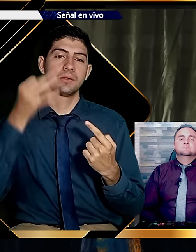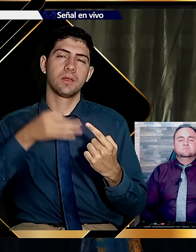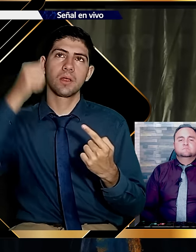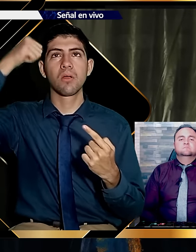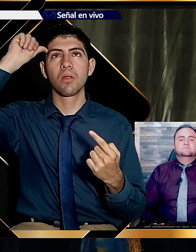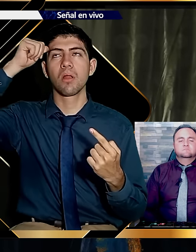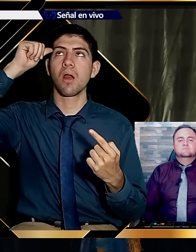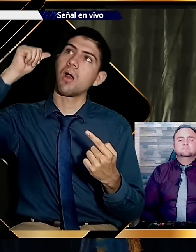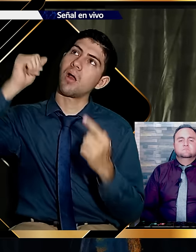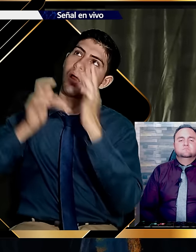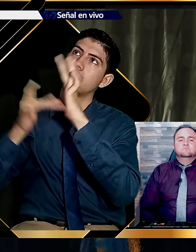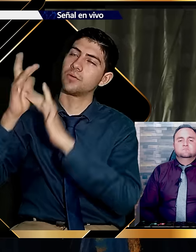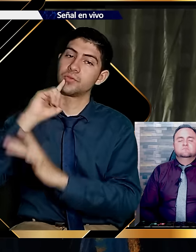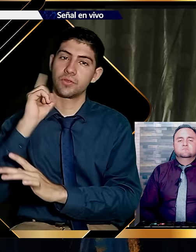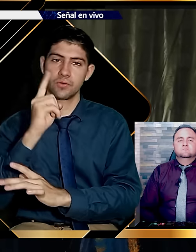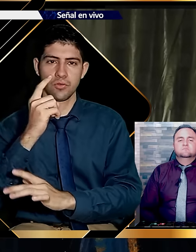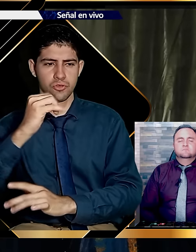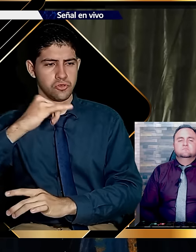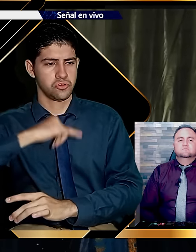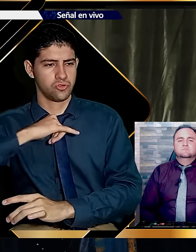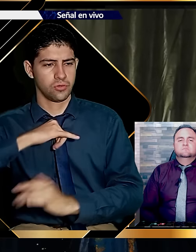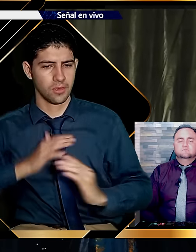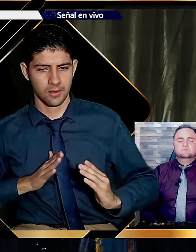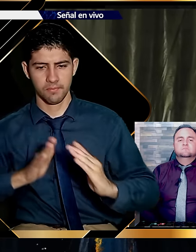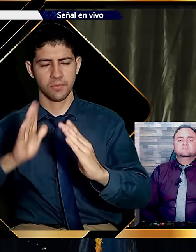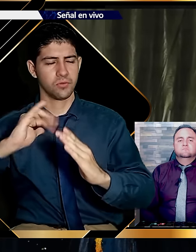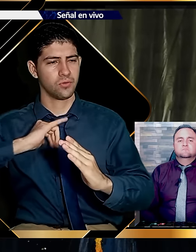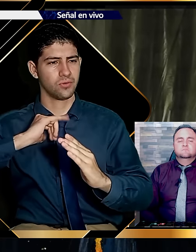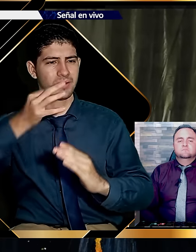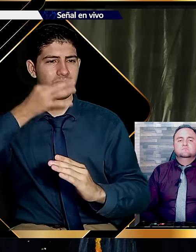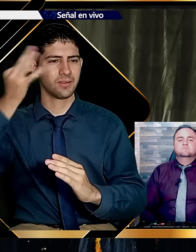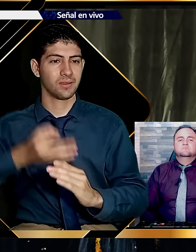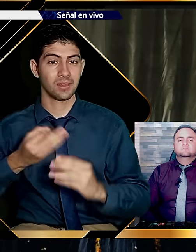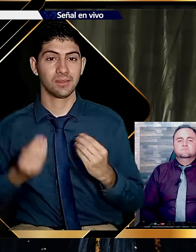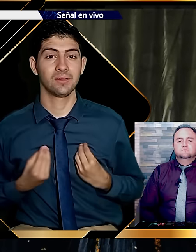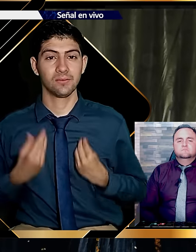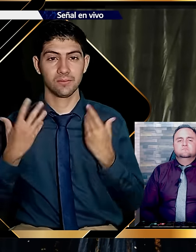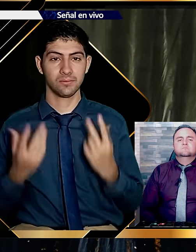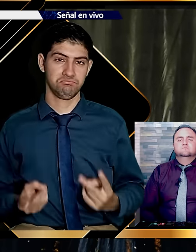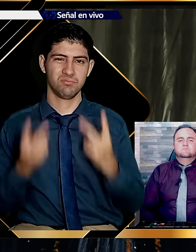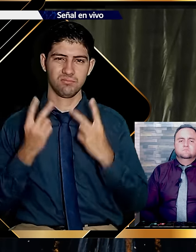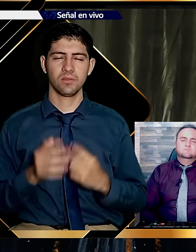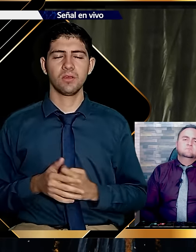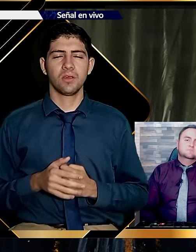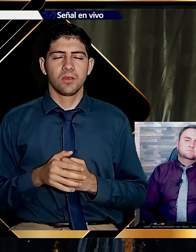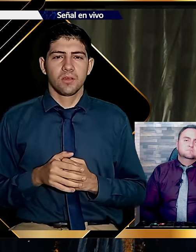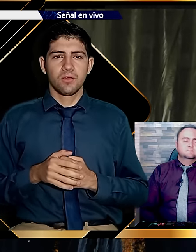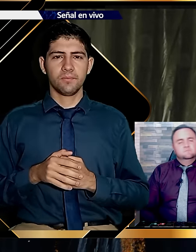De la verdad puedo recordar que Jesús dijo. Yo soy el camino. Yo soy la verdad. Y yo soy la vida.